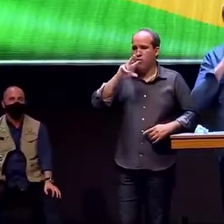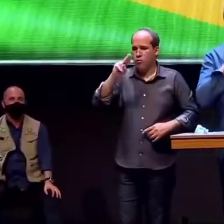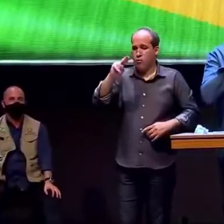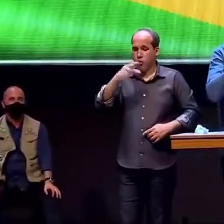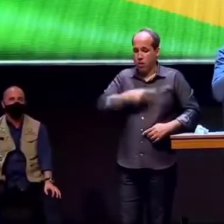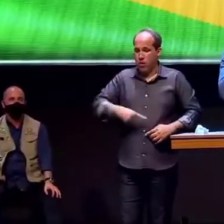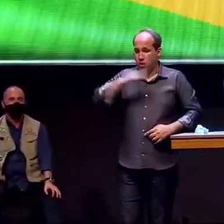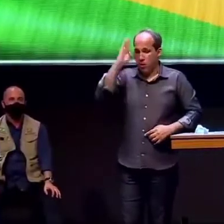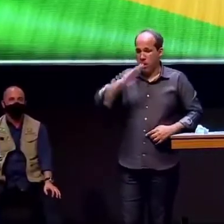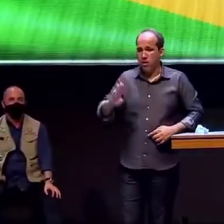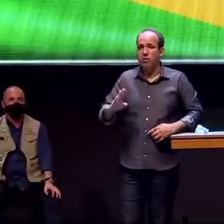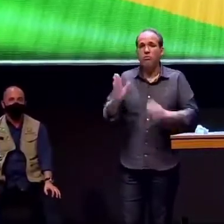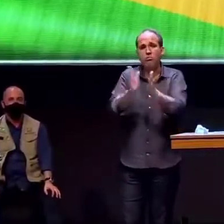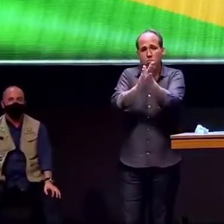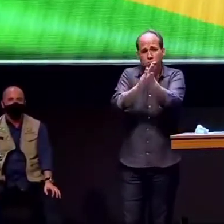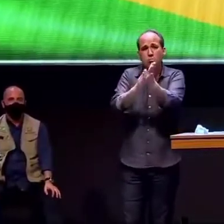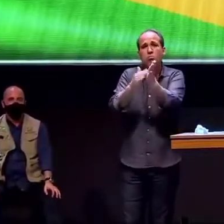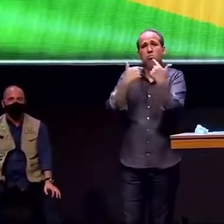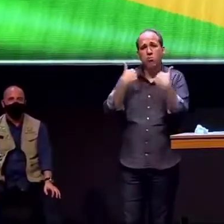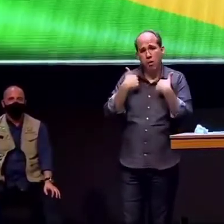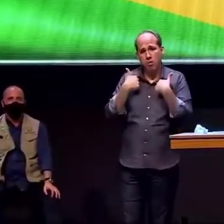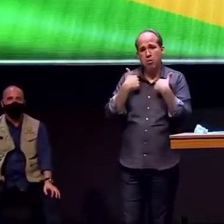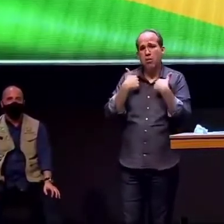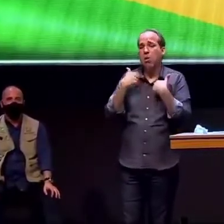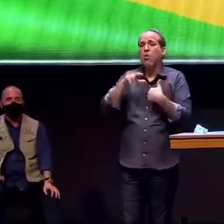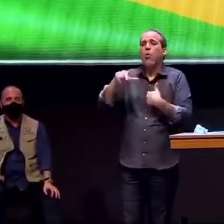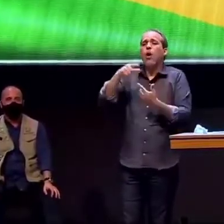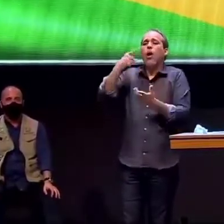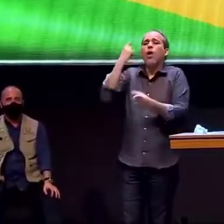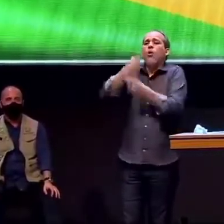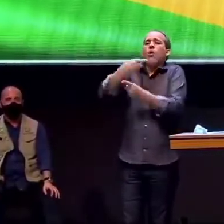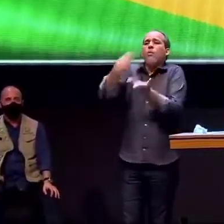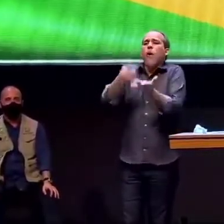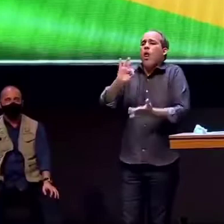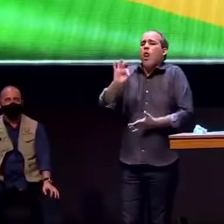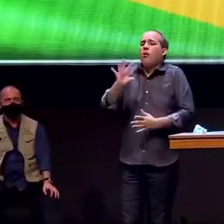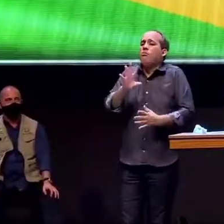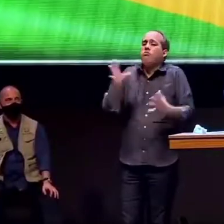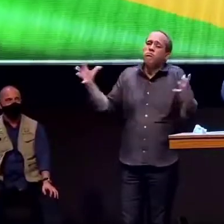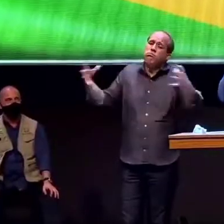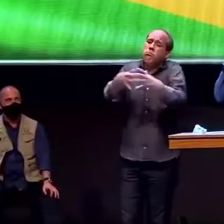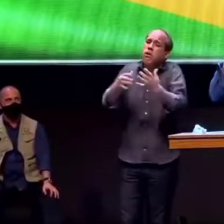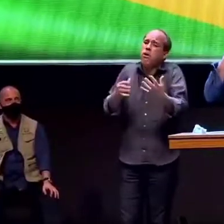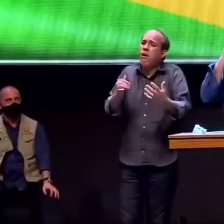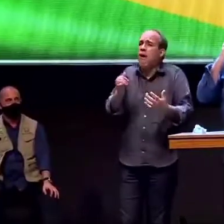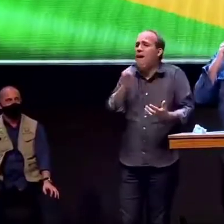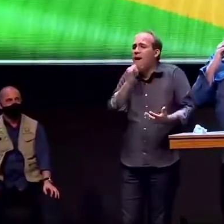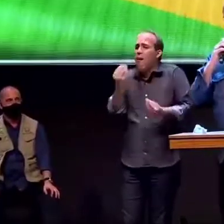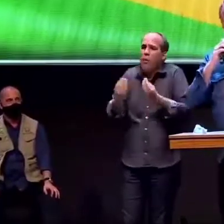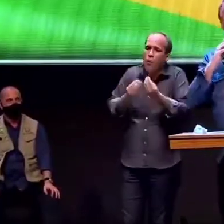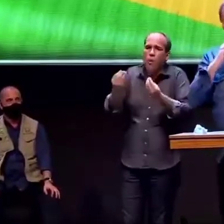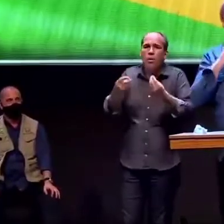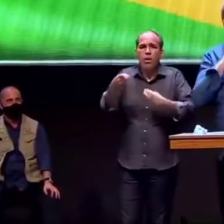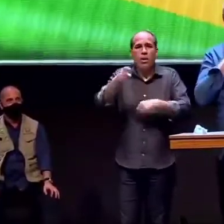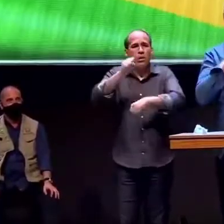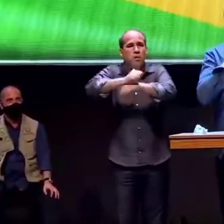não foi um encontro marcado foi um encontro fortuito com eles eles estavam aguardando do local